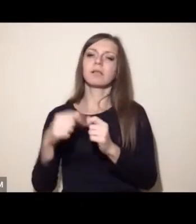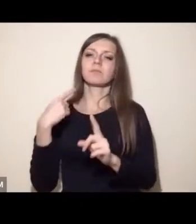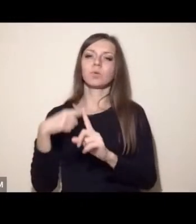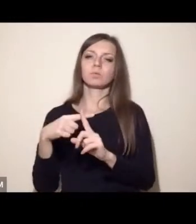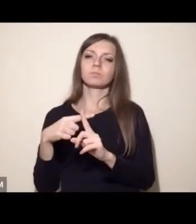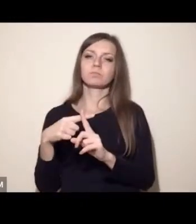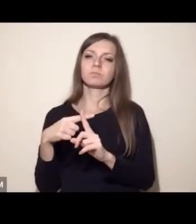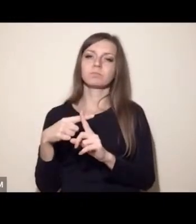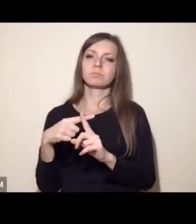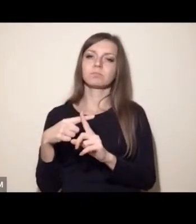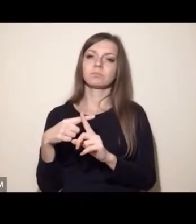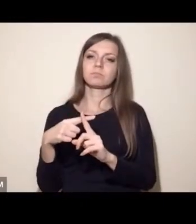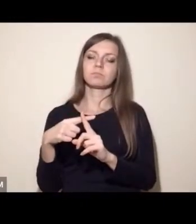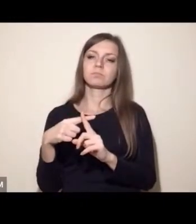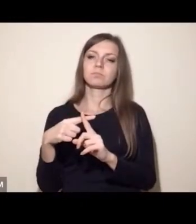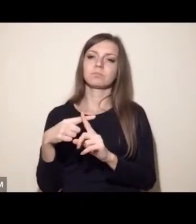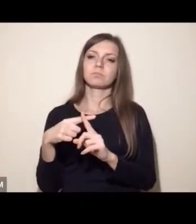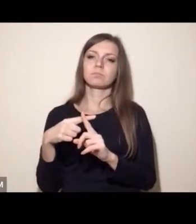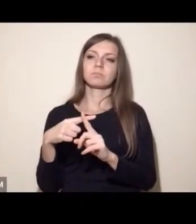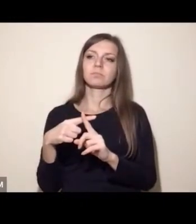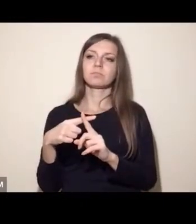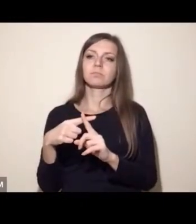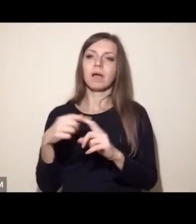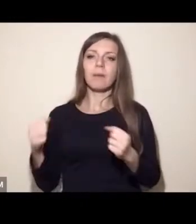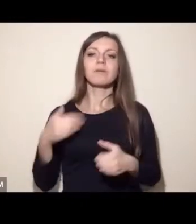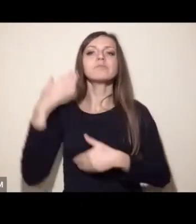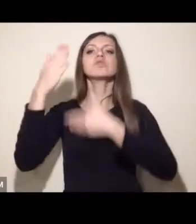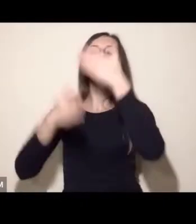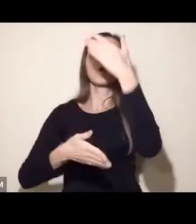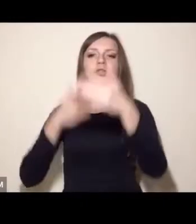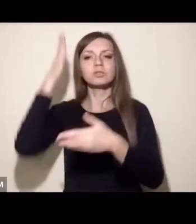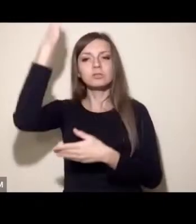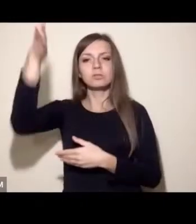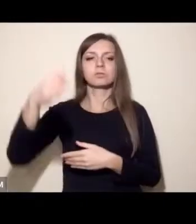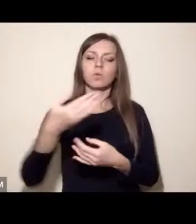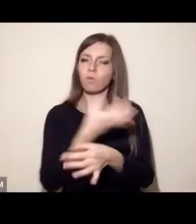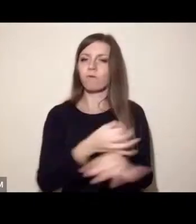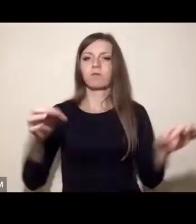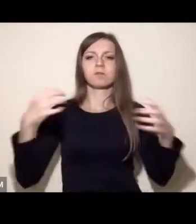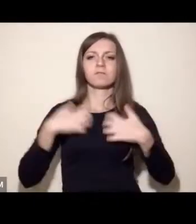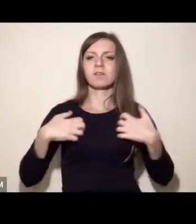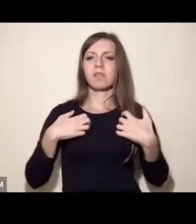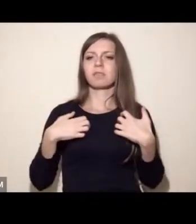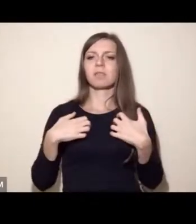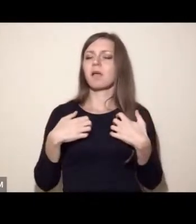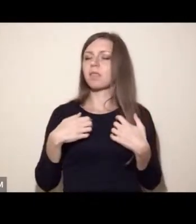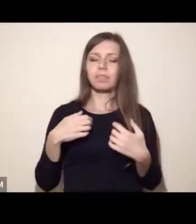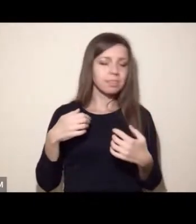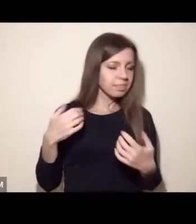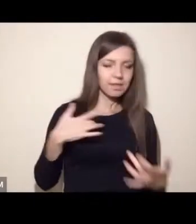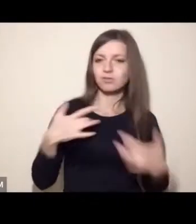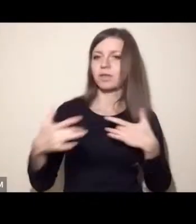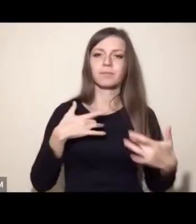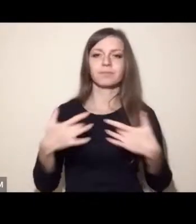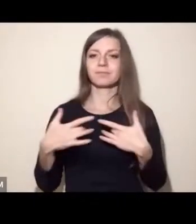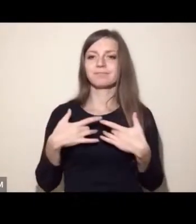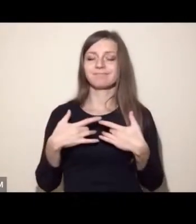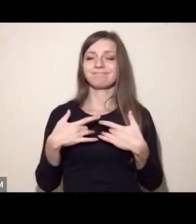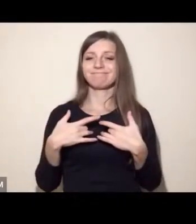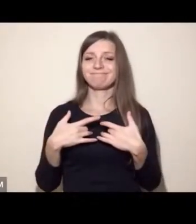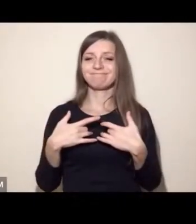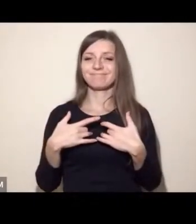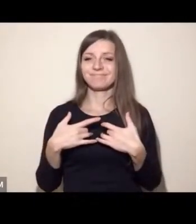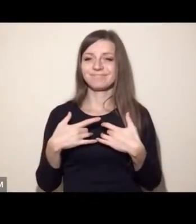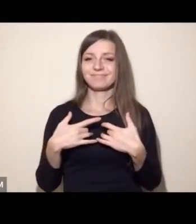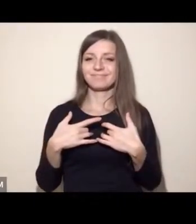sprawy, czyli do sprawy uwolnienia kiedyś wszystkich zwierząt od cierpienia, każdego rodzaju, bo jak się przyjrzeć naszej różnorodnej